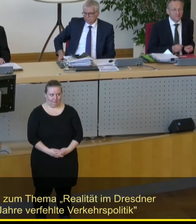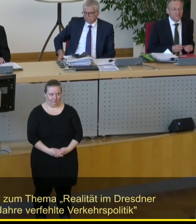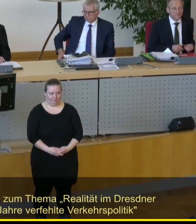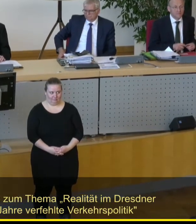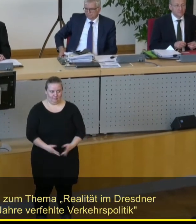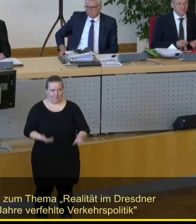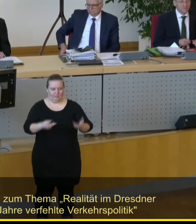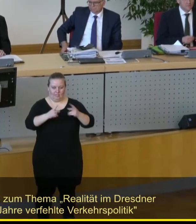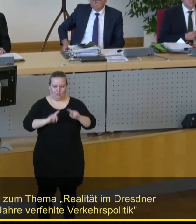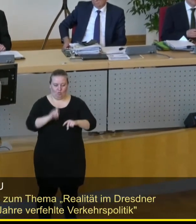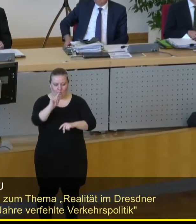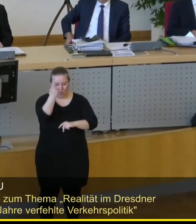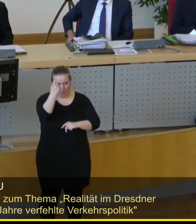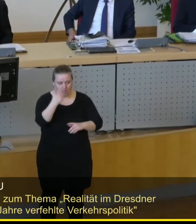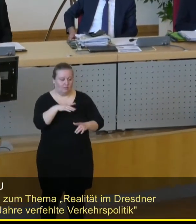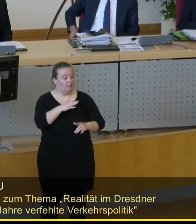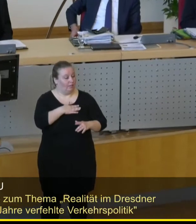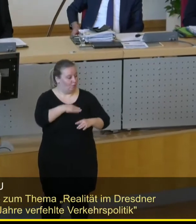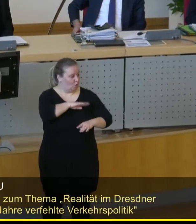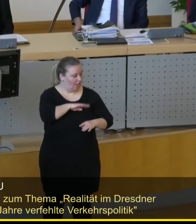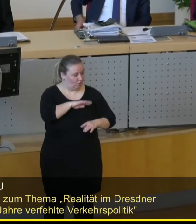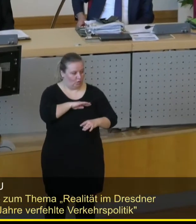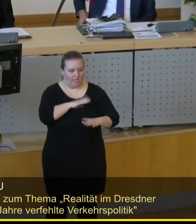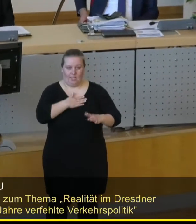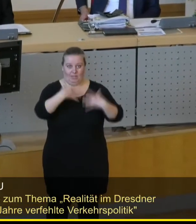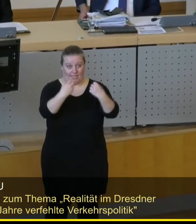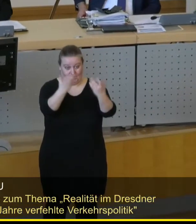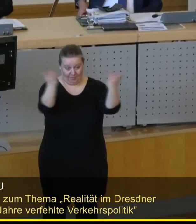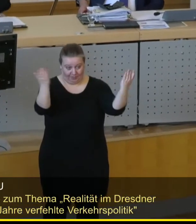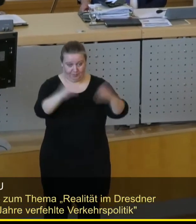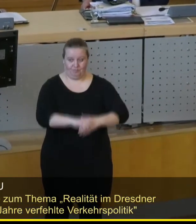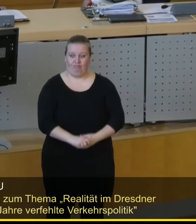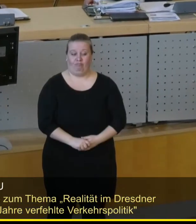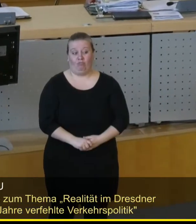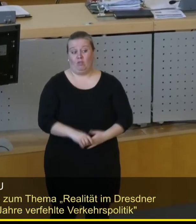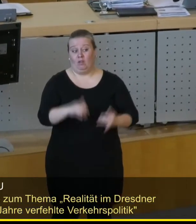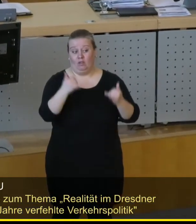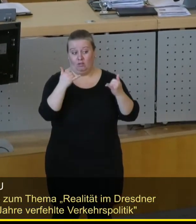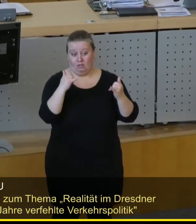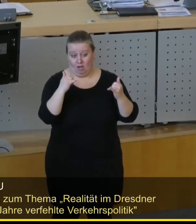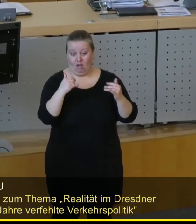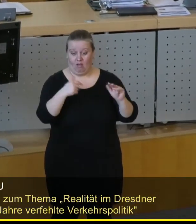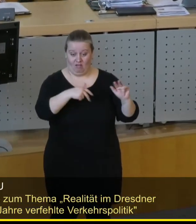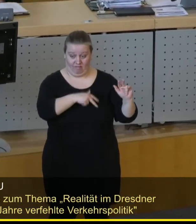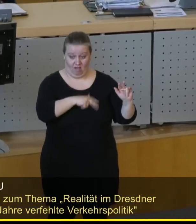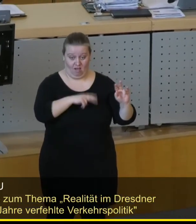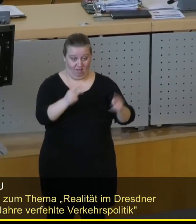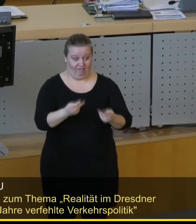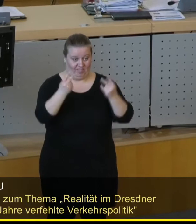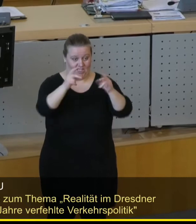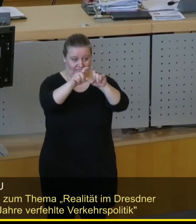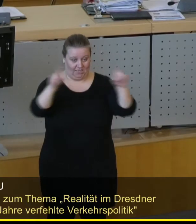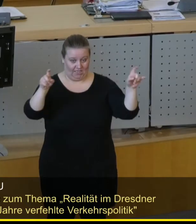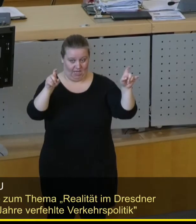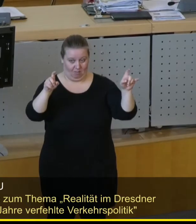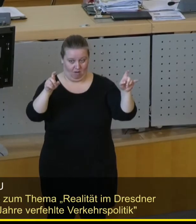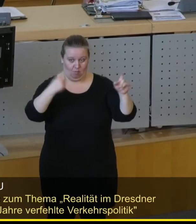Sehr geehrter Herr Oberbürgermeister, liebe Kolleginnen und Kollegen, liebe Gäste. Ja, ein tatsächlich sehr wichtiges Thema, was